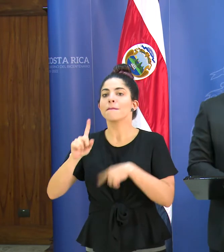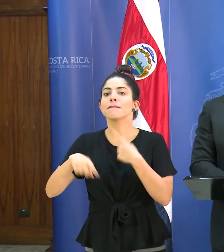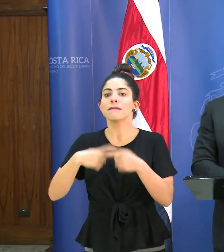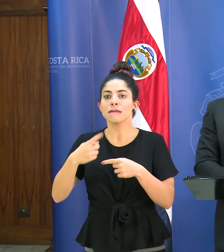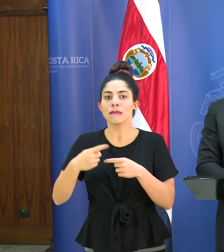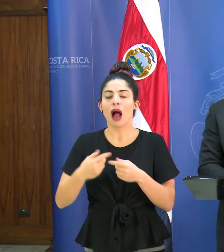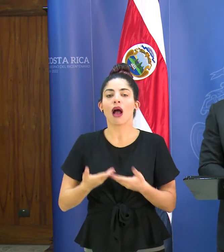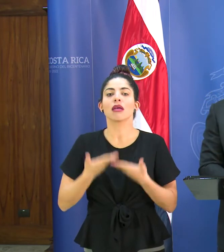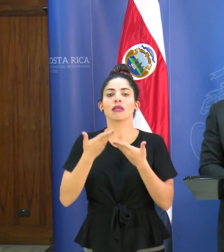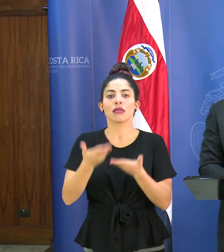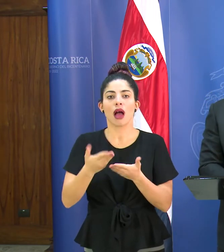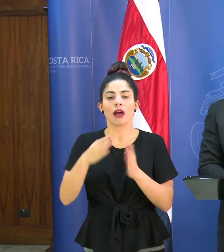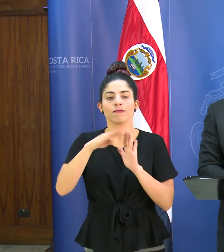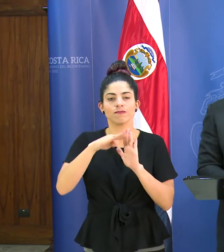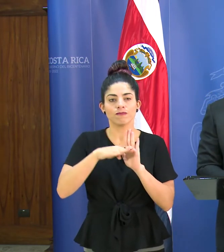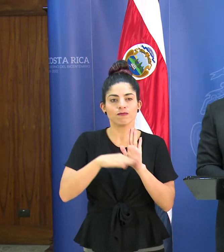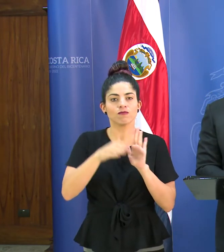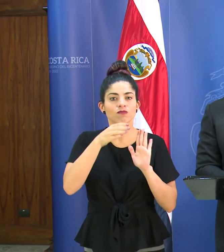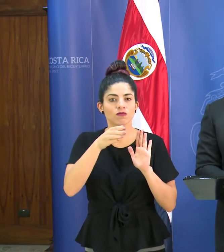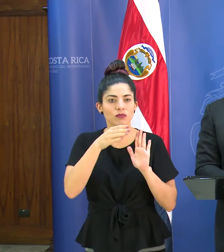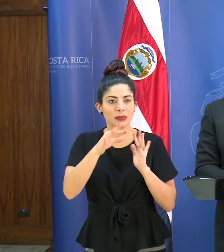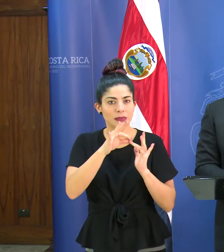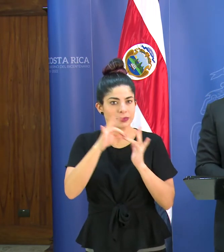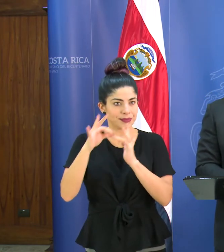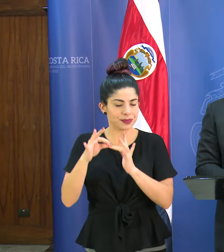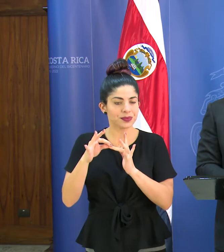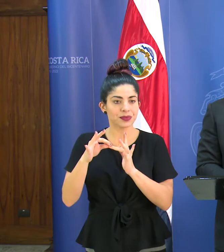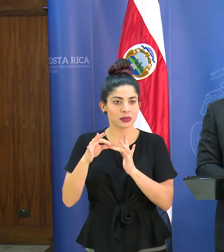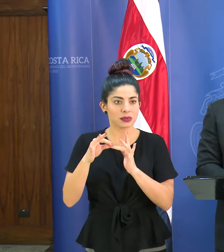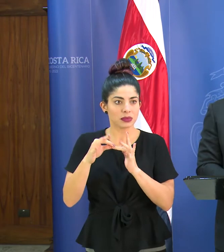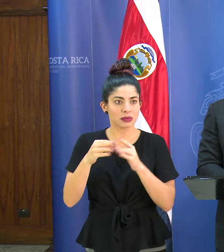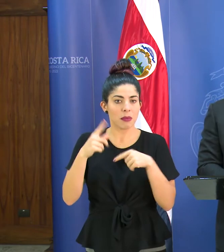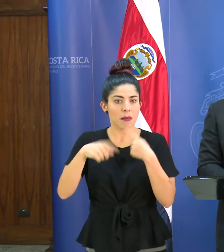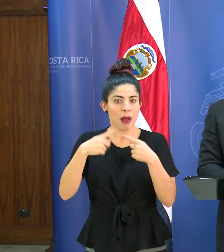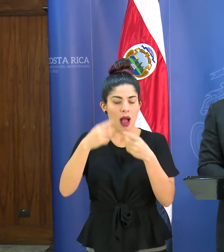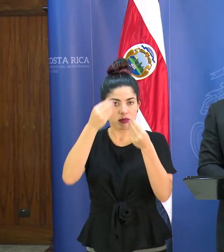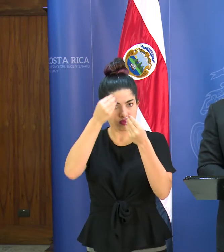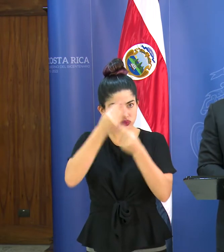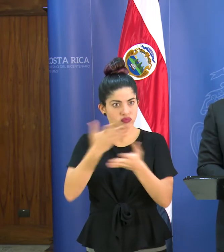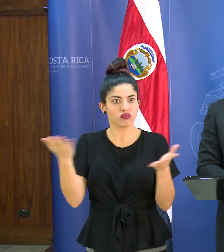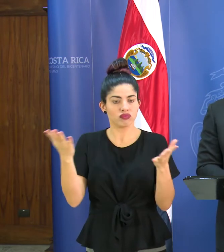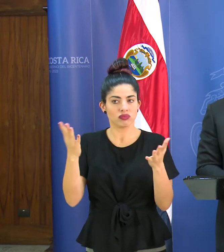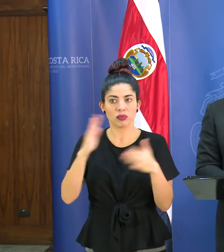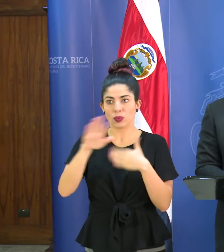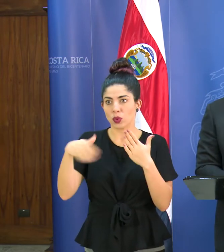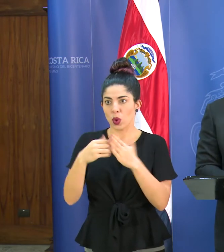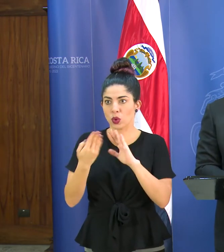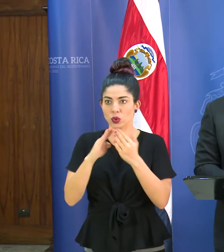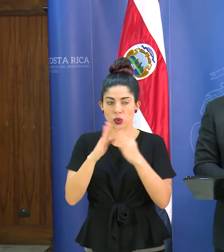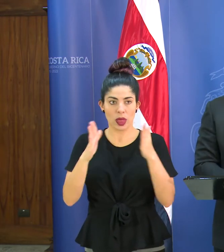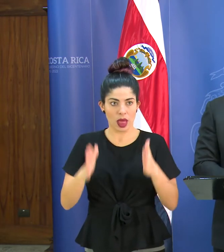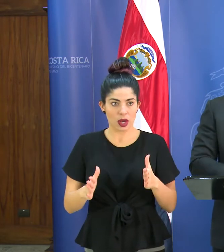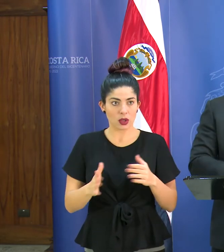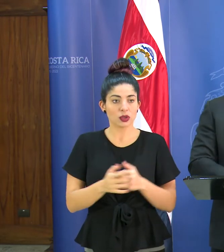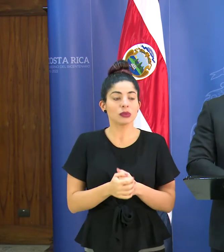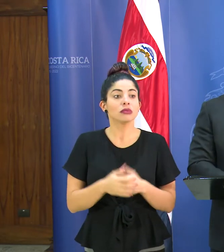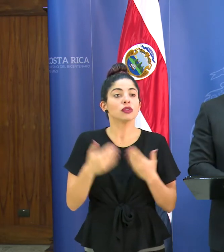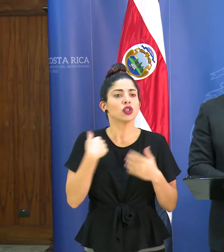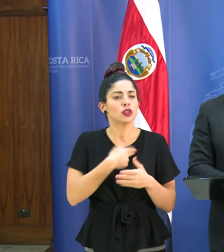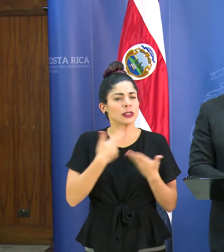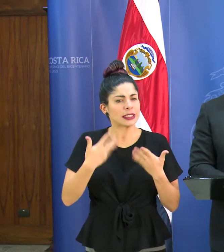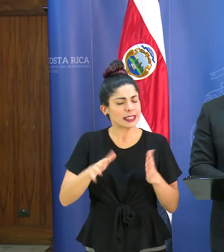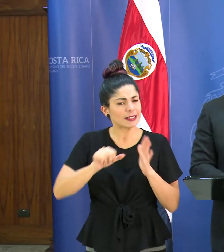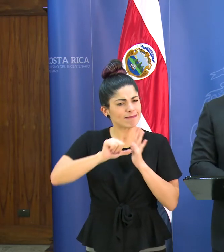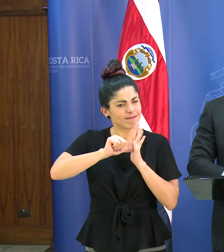recomendaciones particulares que harán de conocimiento a la ciudadanía. Hemos sido